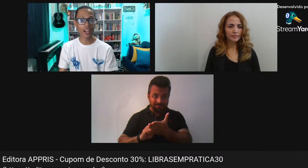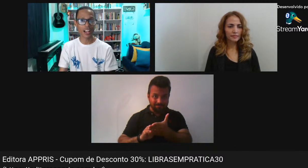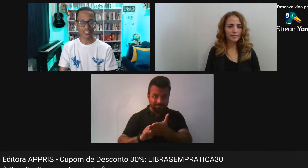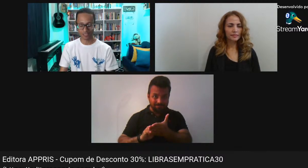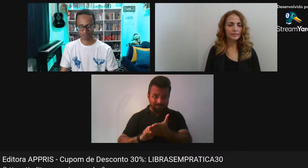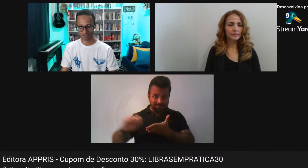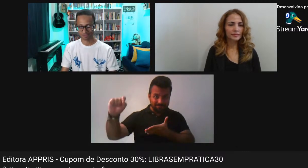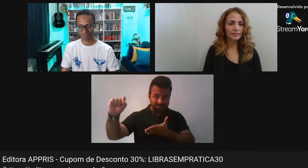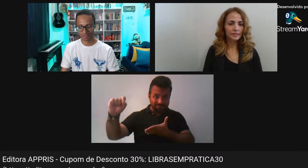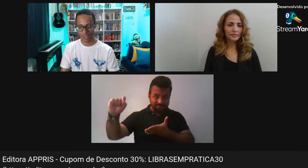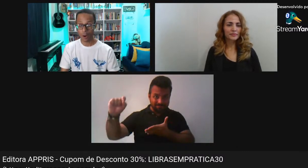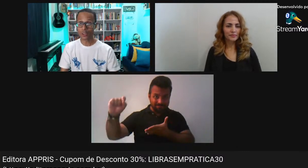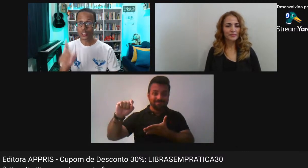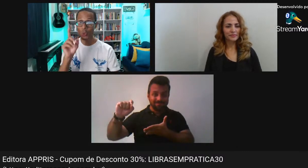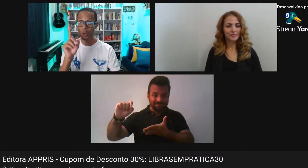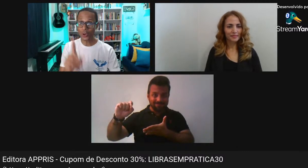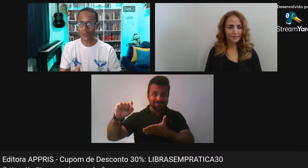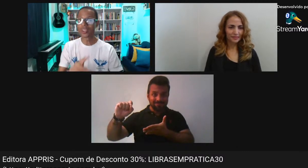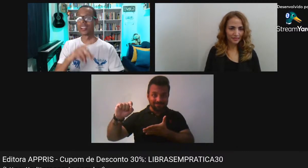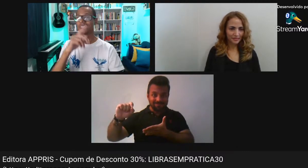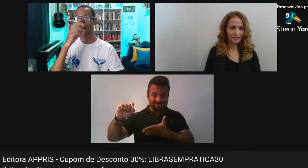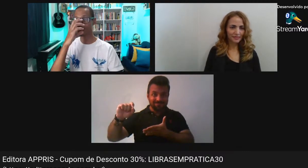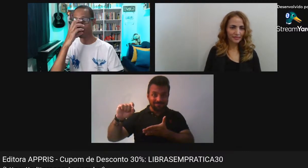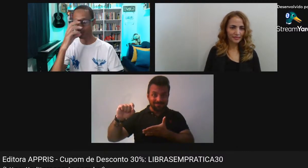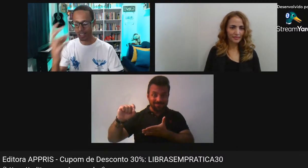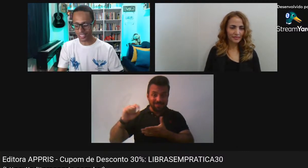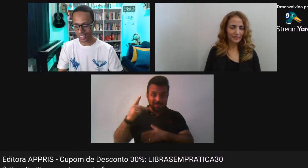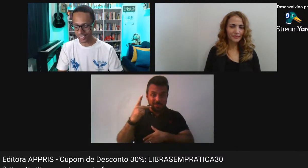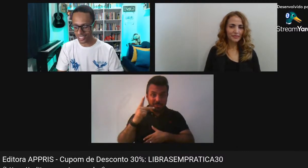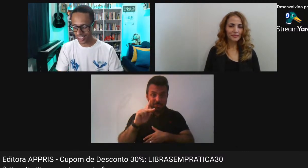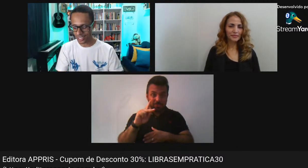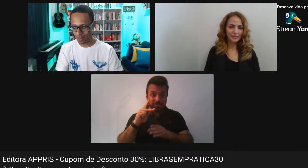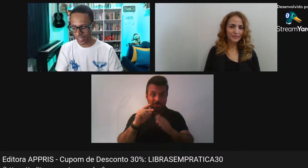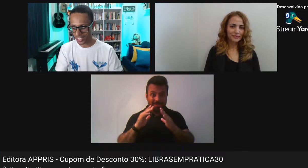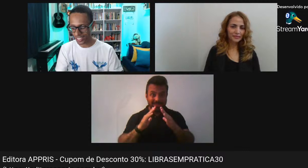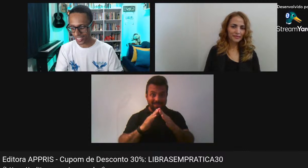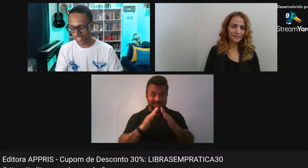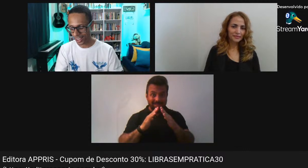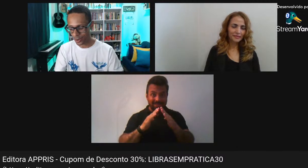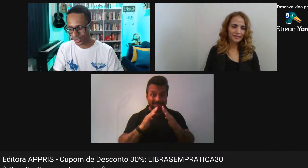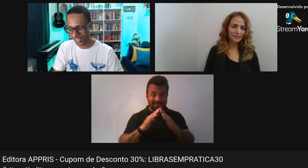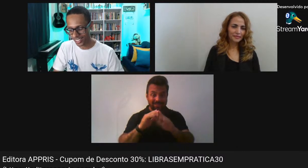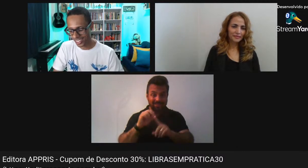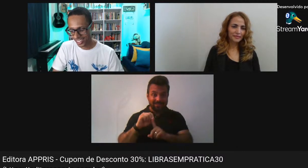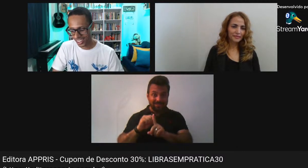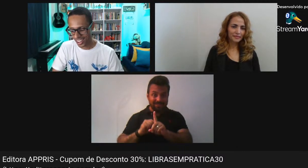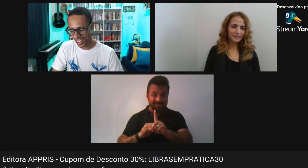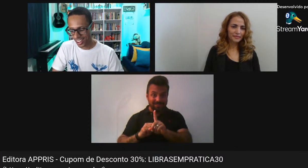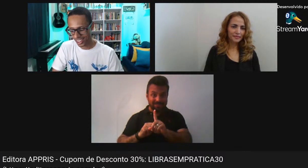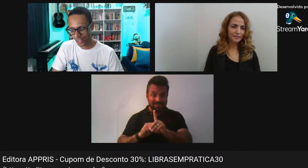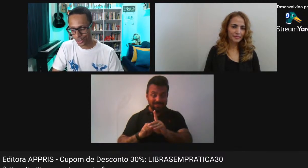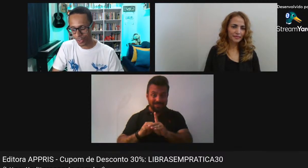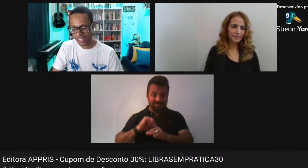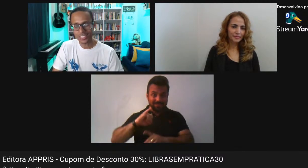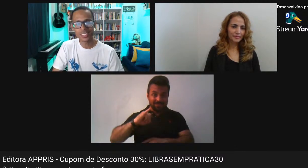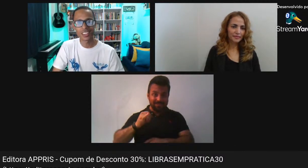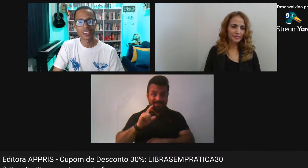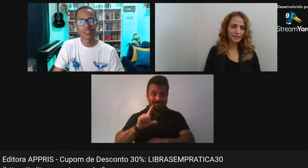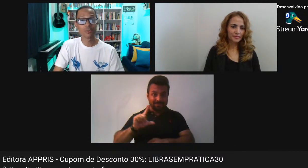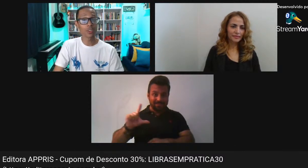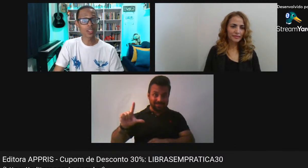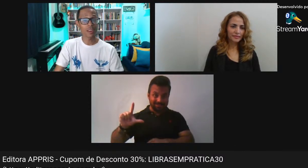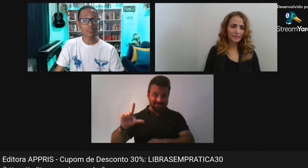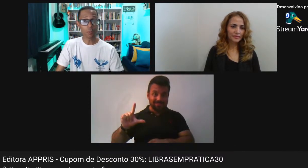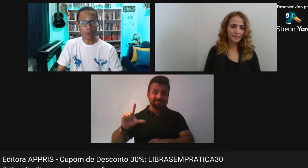Na sua casa Tá bom? julho Nós vamos Tem esse presente Que a Golda Nos fez